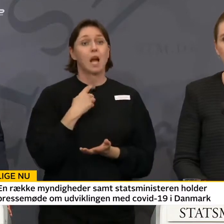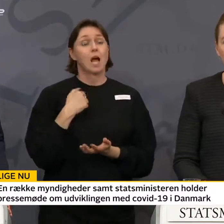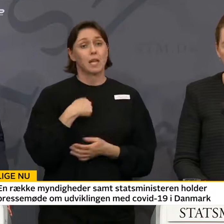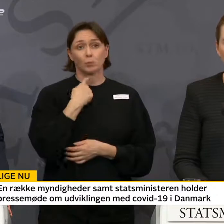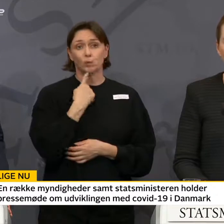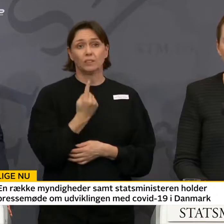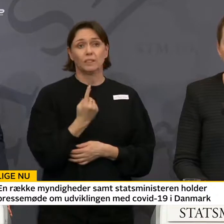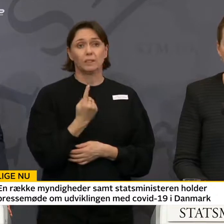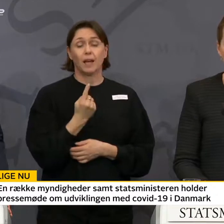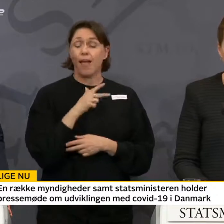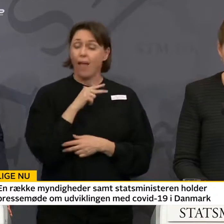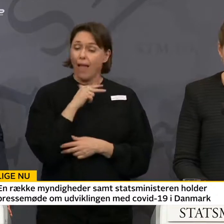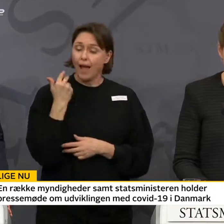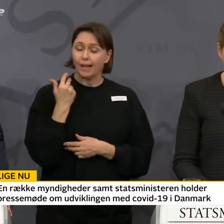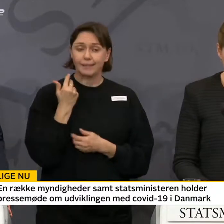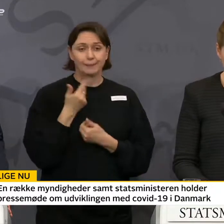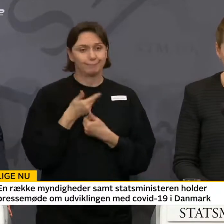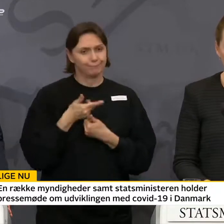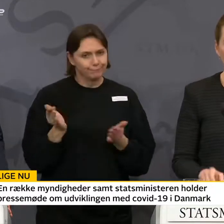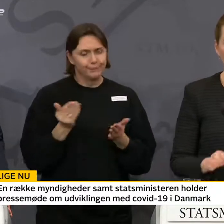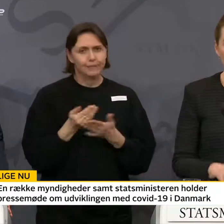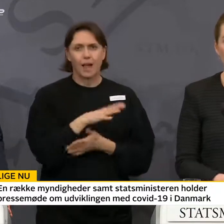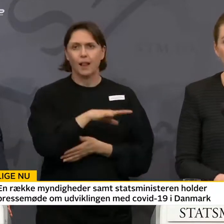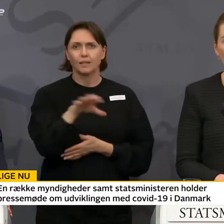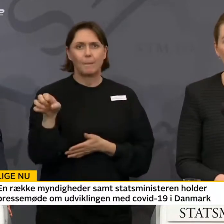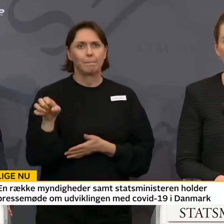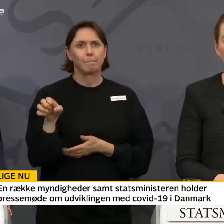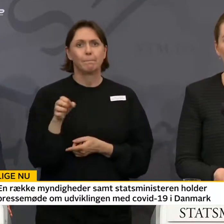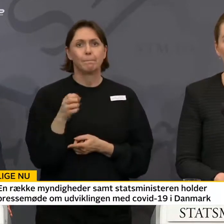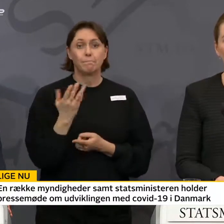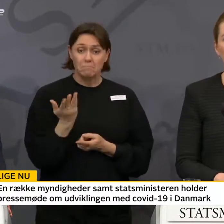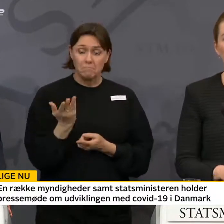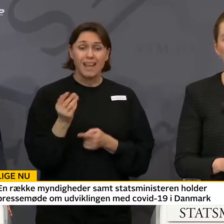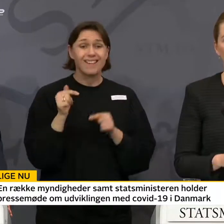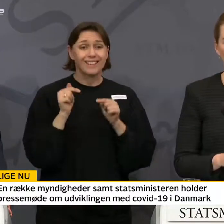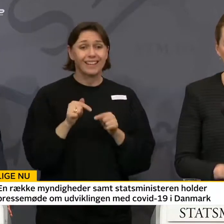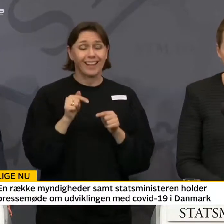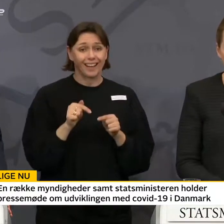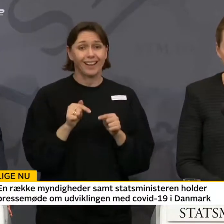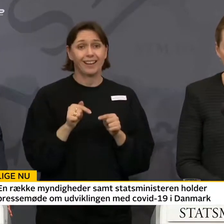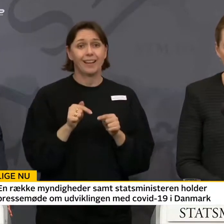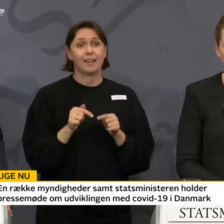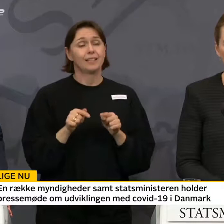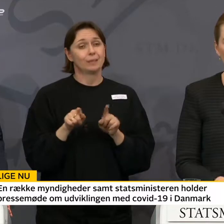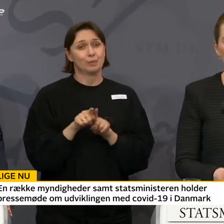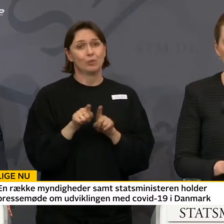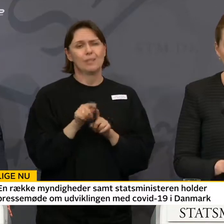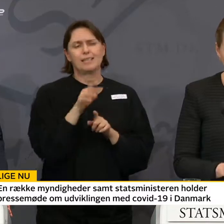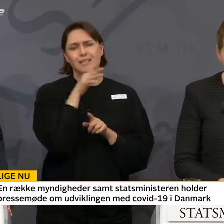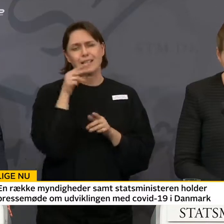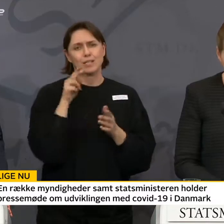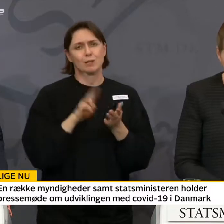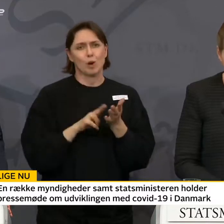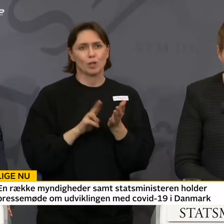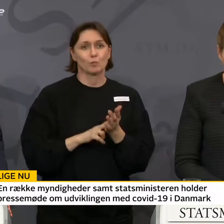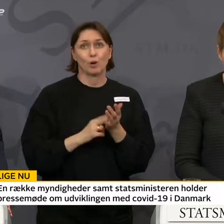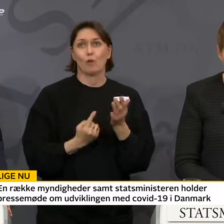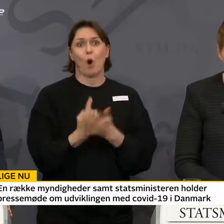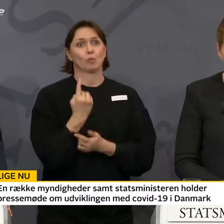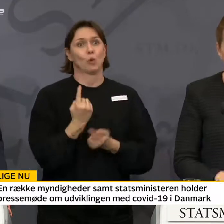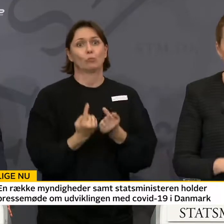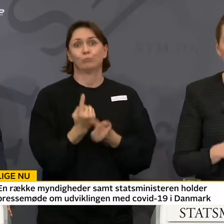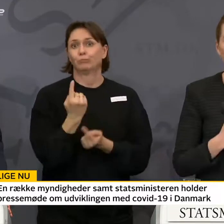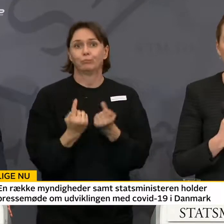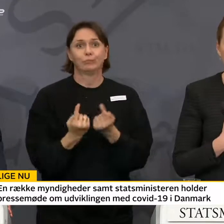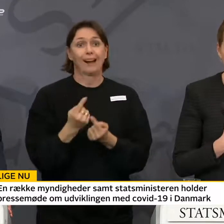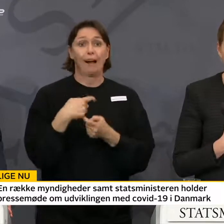fuldstændig ærligt til jer alle sammen. Det her kommer til at rejse mange spørgsmål. Relevante spørgsmål.